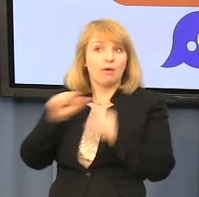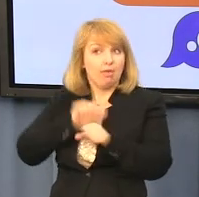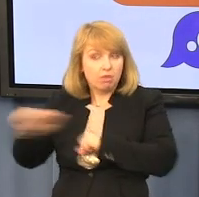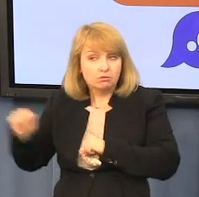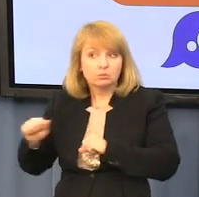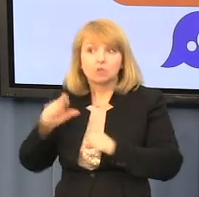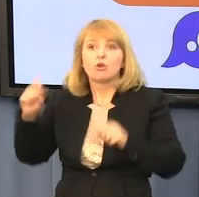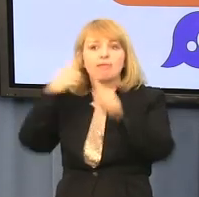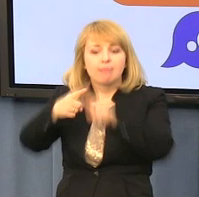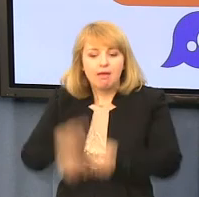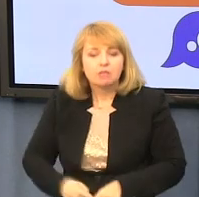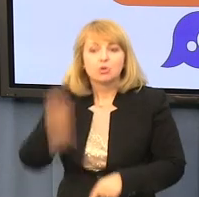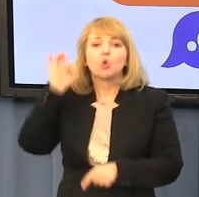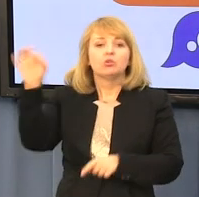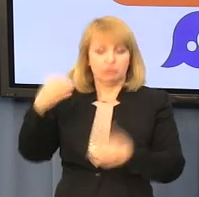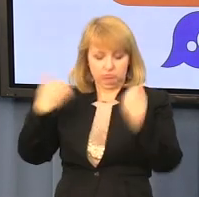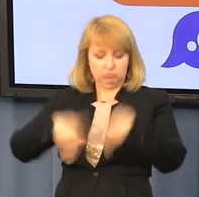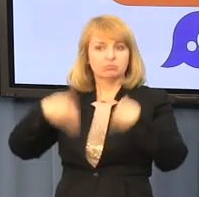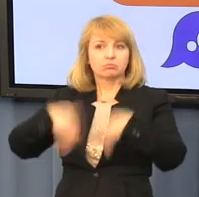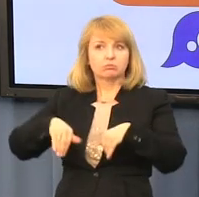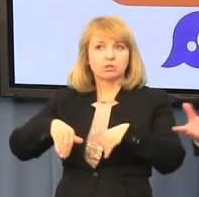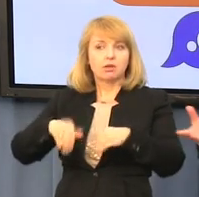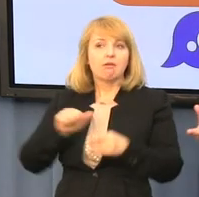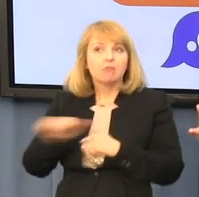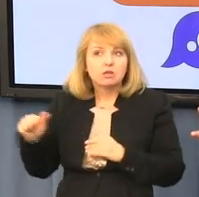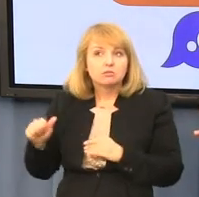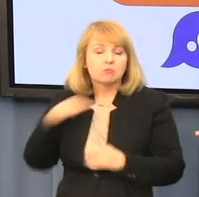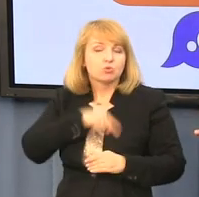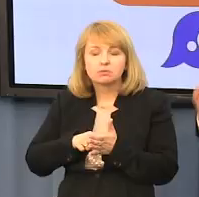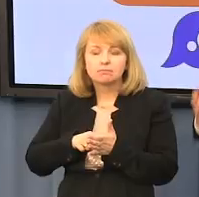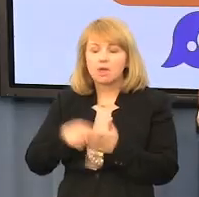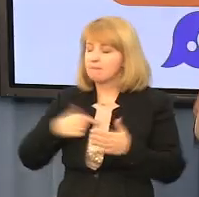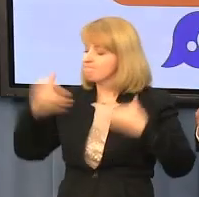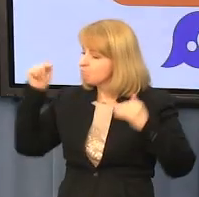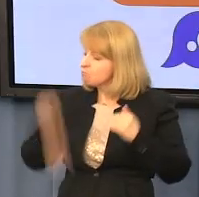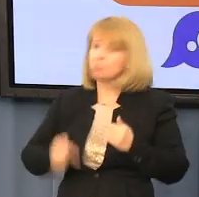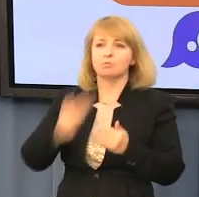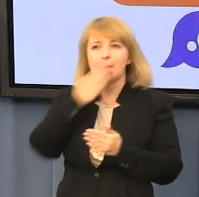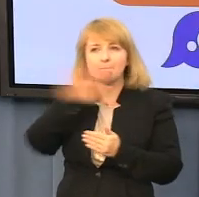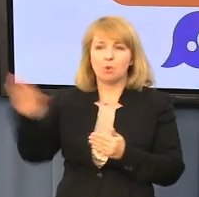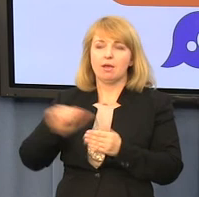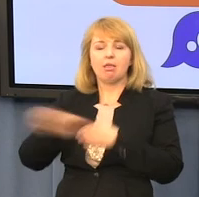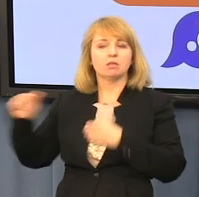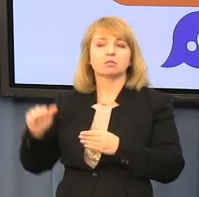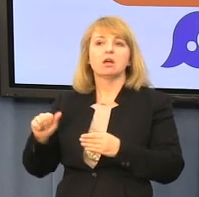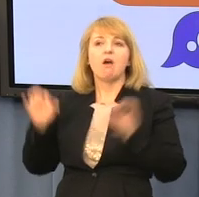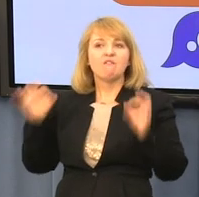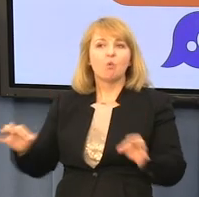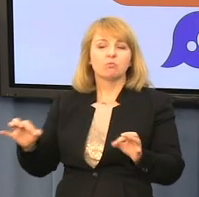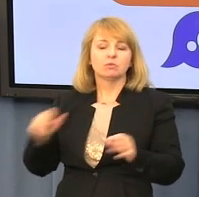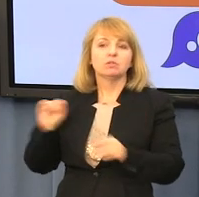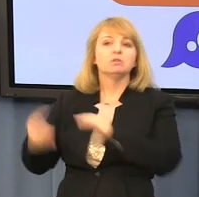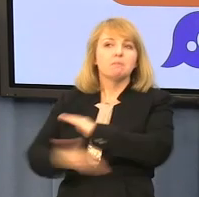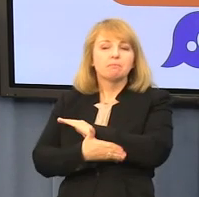predyspozycje psychoosobowościowe. Tego między innymi oczekujemy. Są podstawy formalne i prawne do rozwiązania